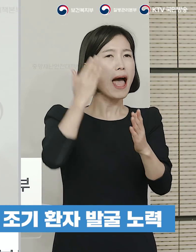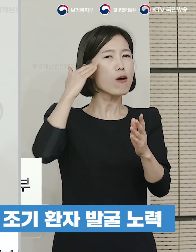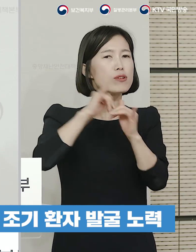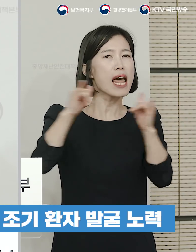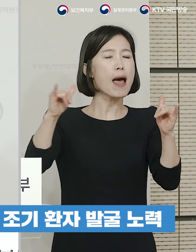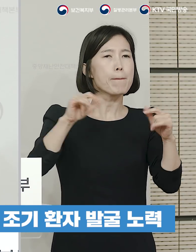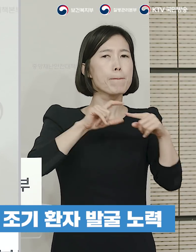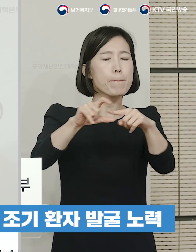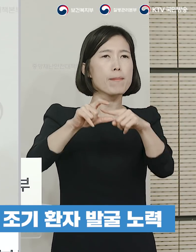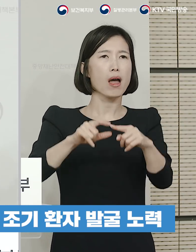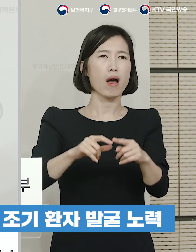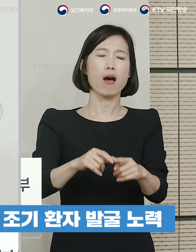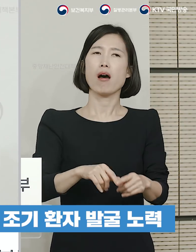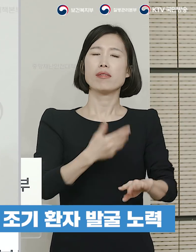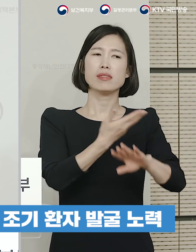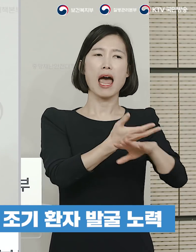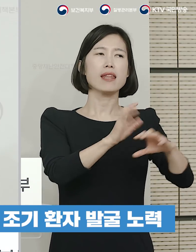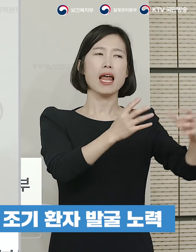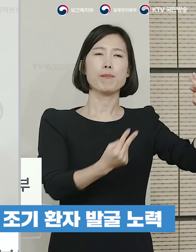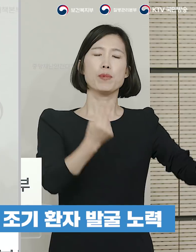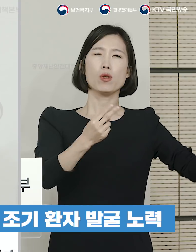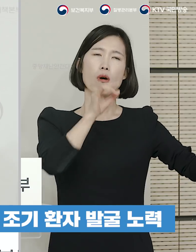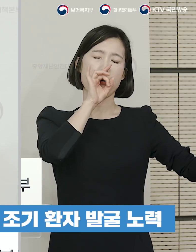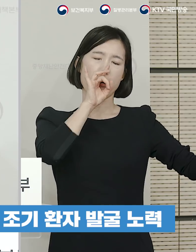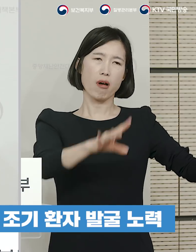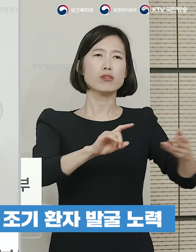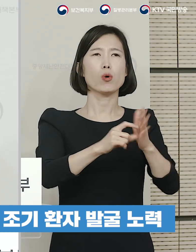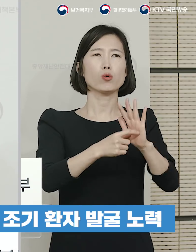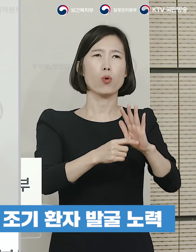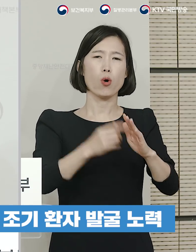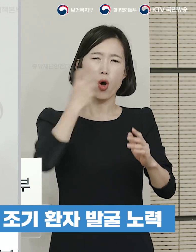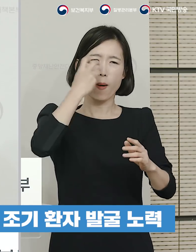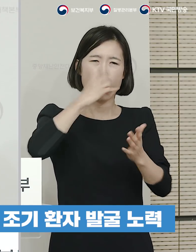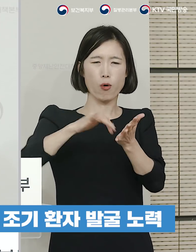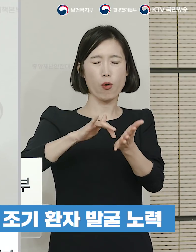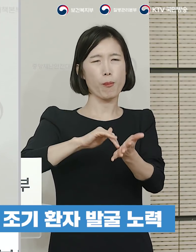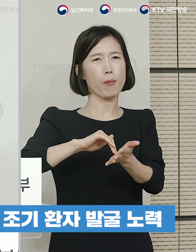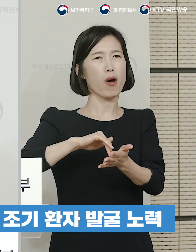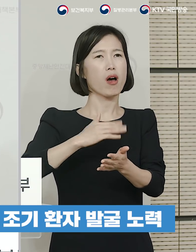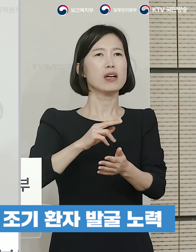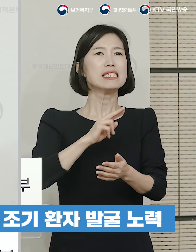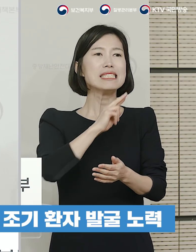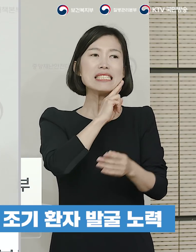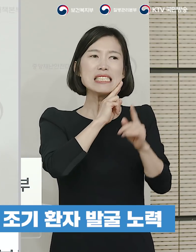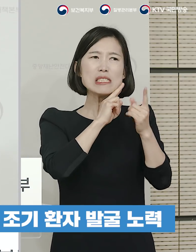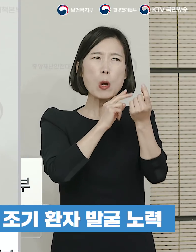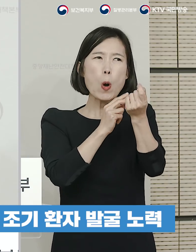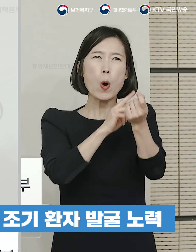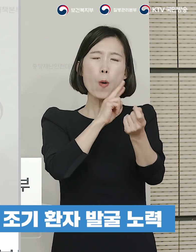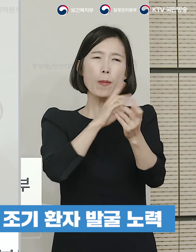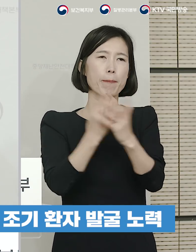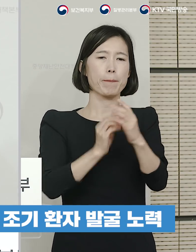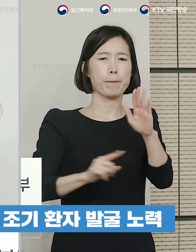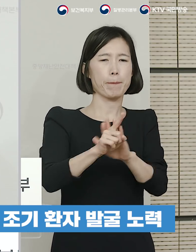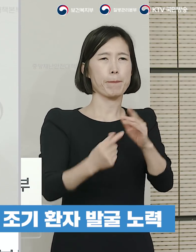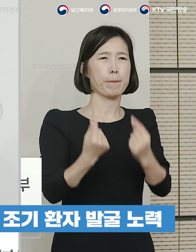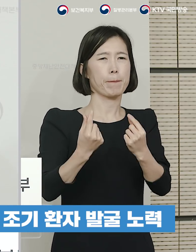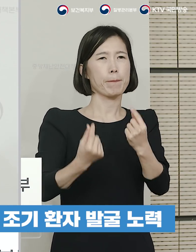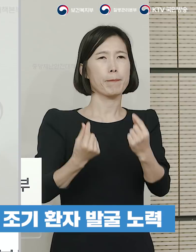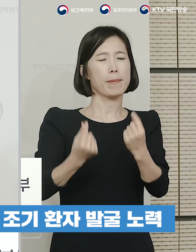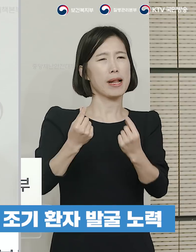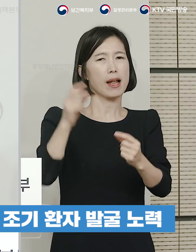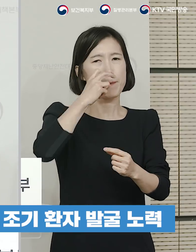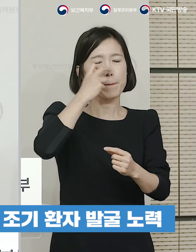그렇습니다만 인구를 대비해서 본다면 다른 나라와 비교할 수 없을 정도로 많은 수의 의심